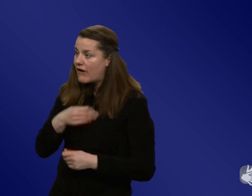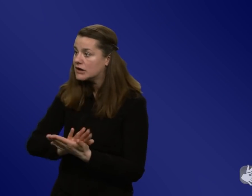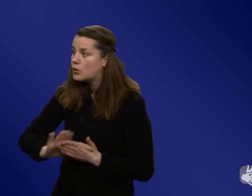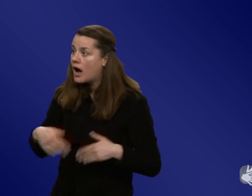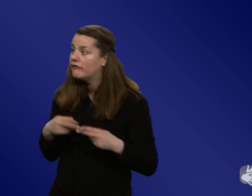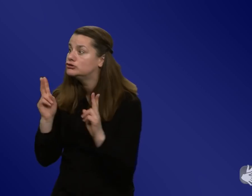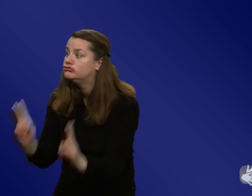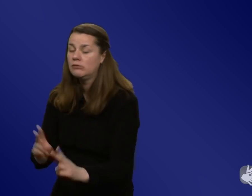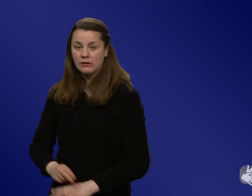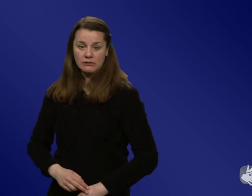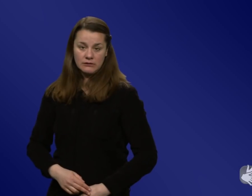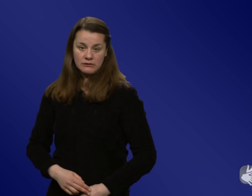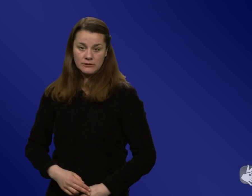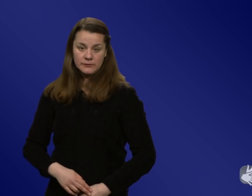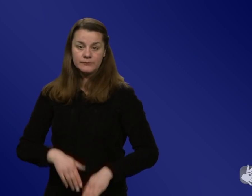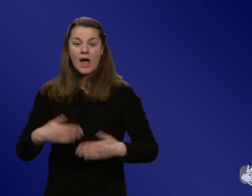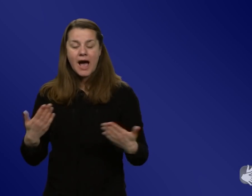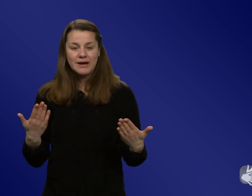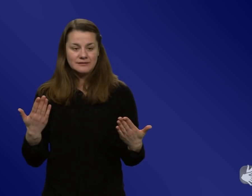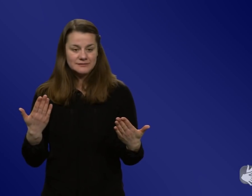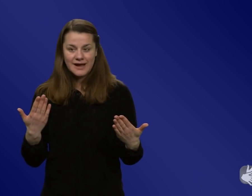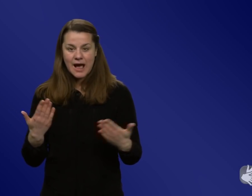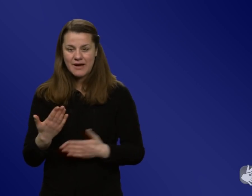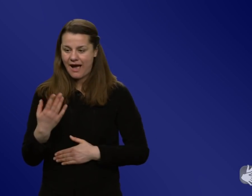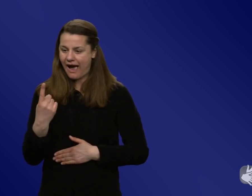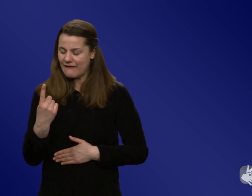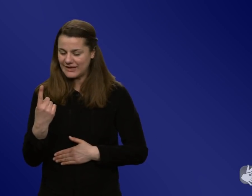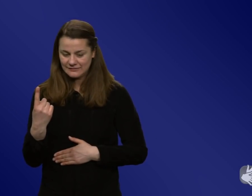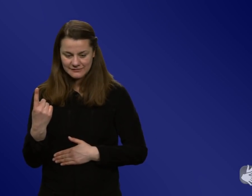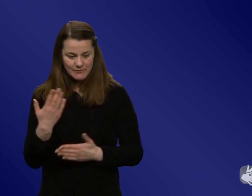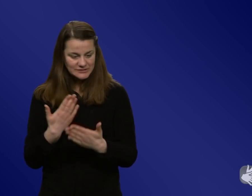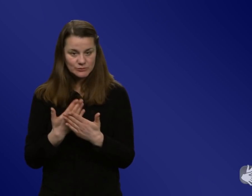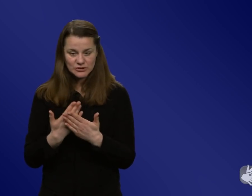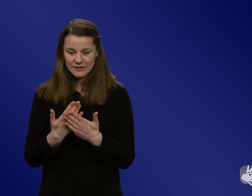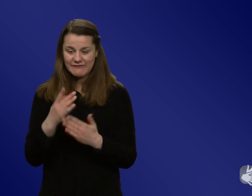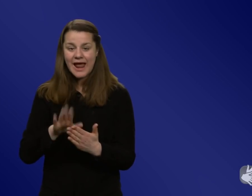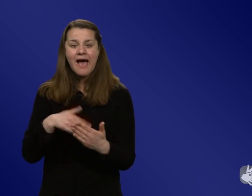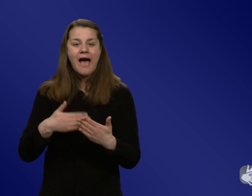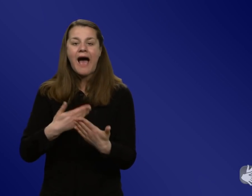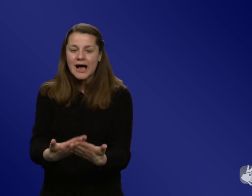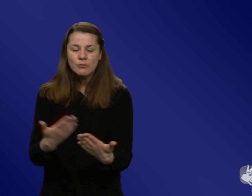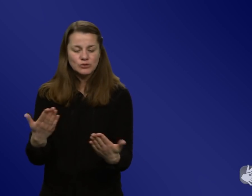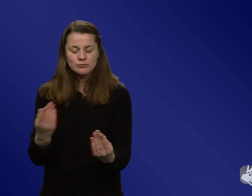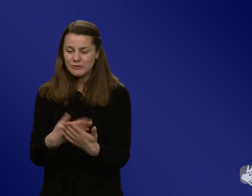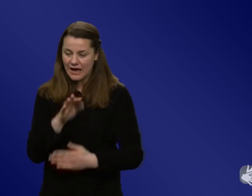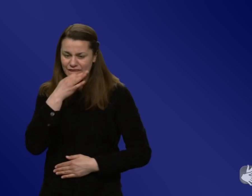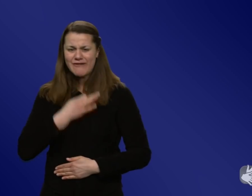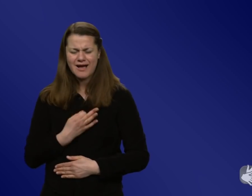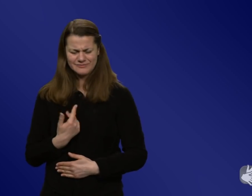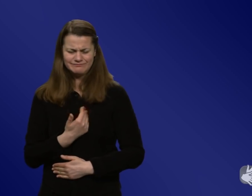Und wenn ein Angebot fehlt, was jeder kennt und wo man einfach hingehen kann, wenn man eine Frage hat und wo man dann auch Antworten